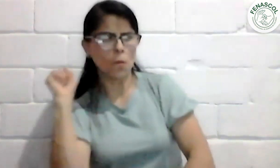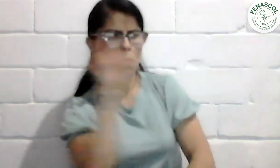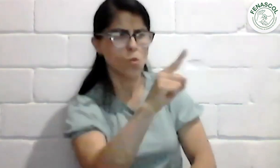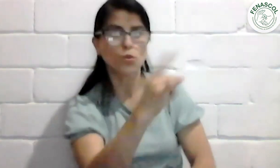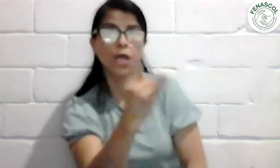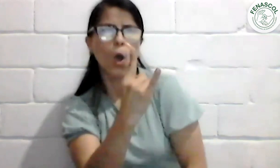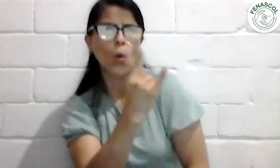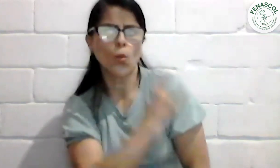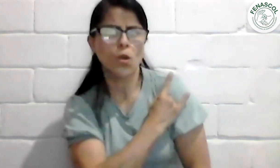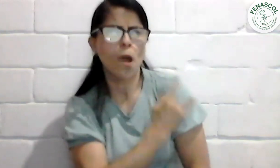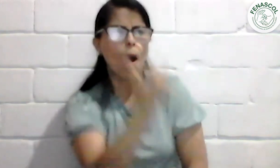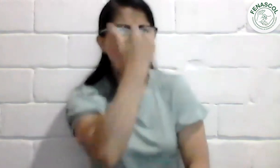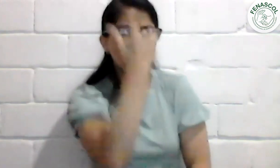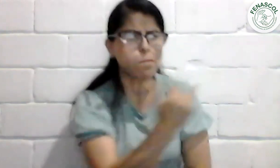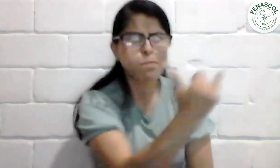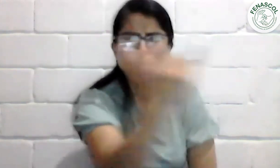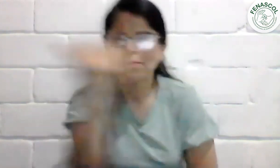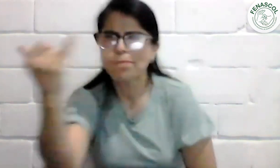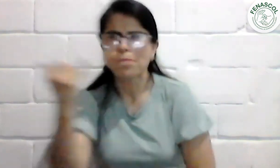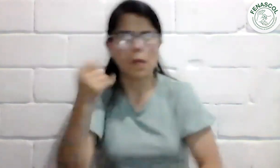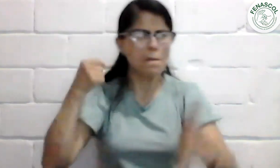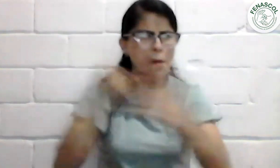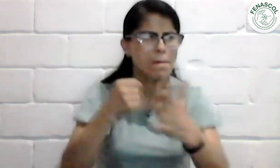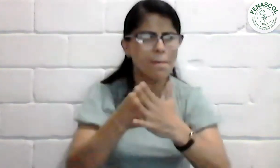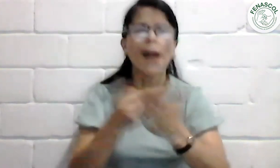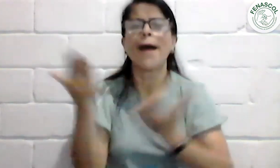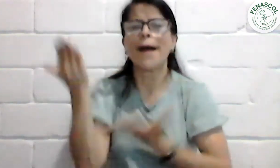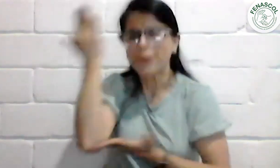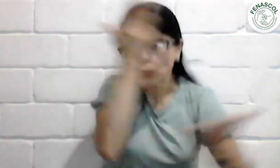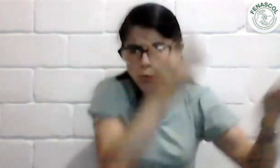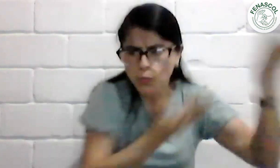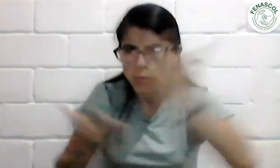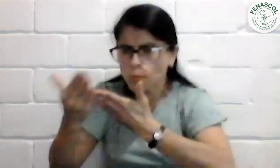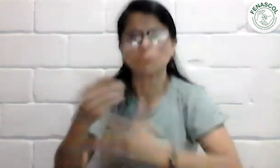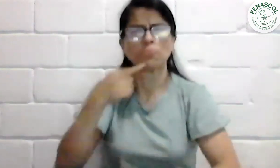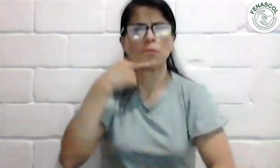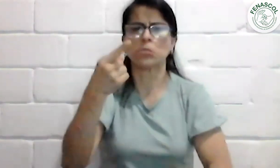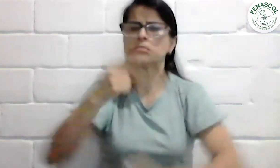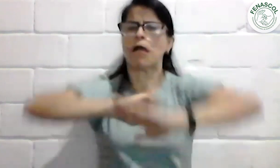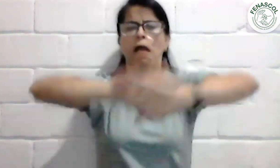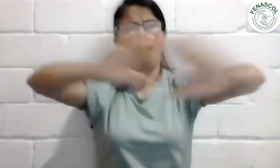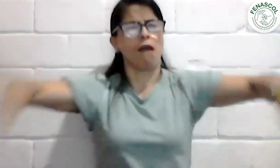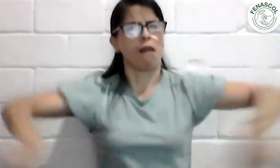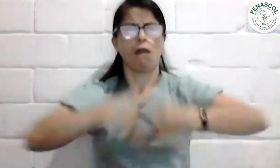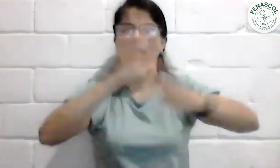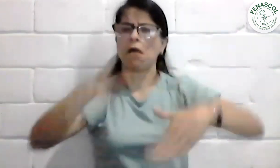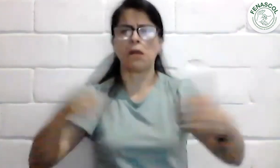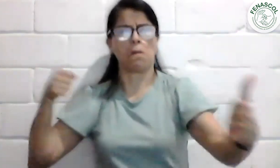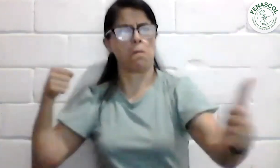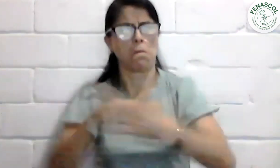La Viceministra dio el comunicado que del estudio realizado por la Universidad de los Andes demuestra que